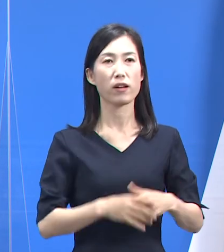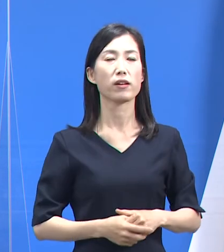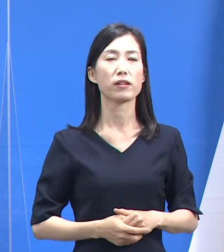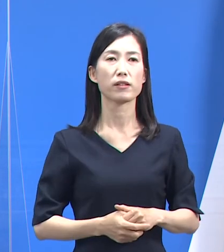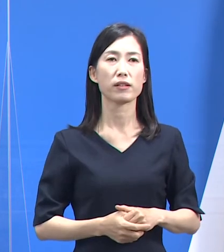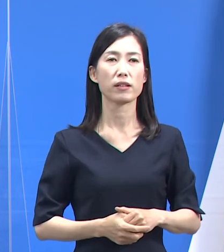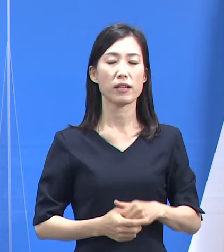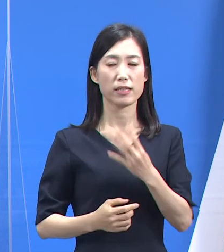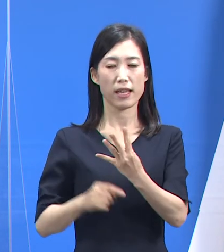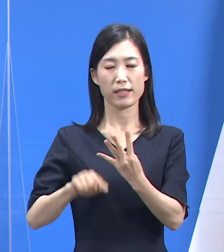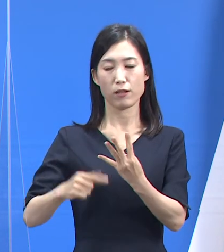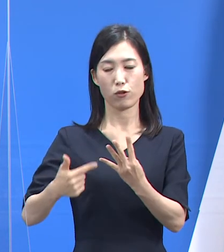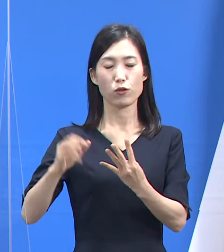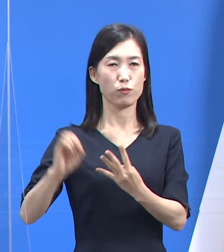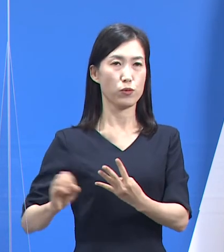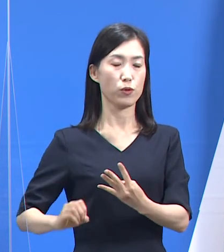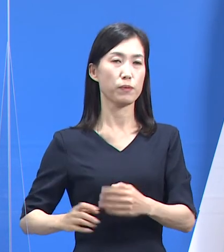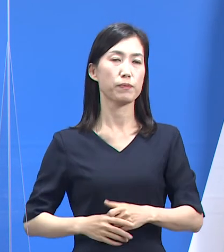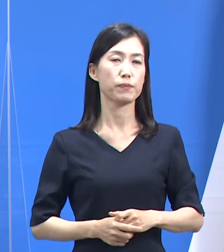집계되었습니다.